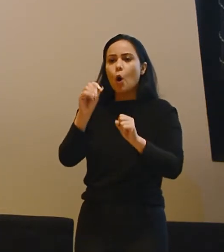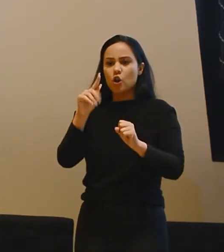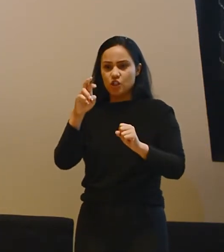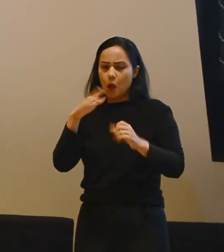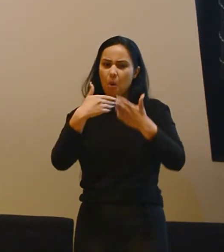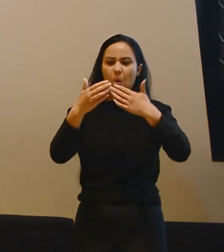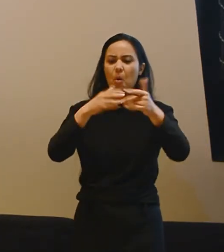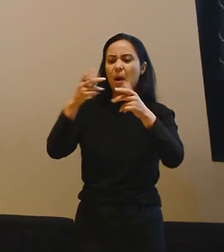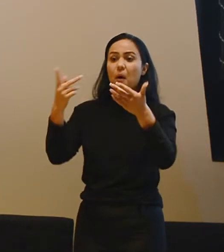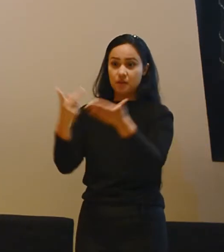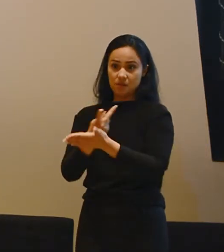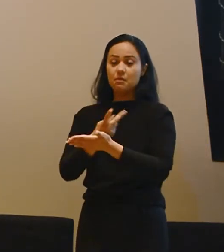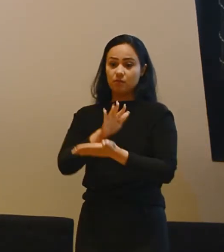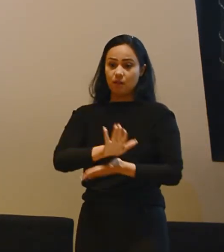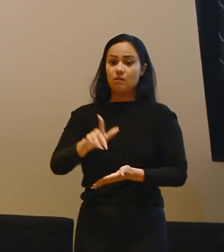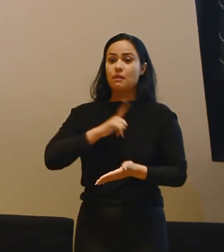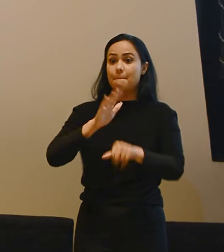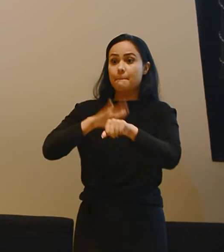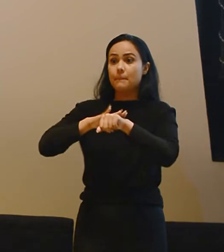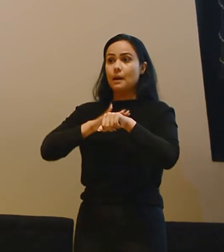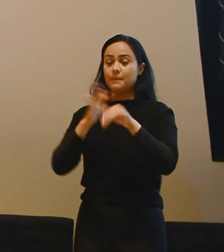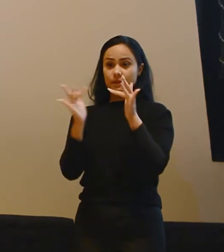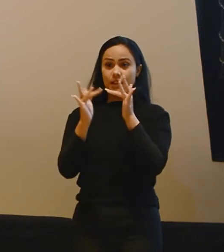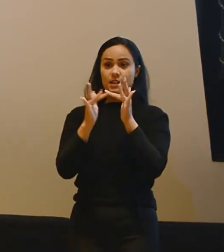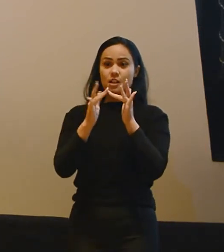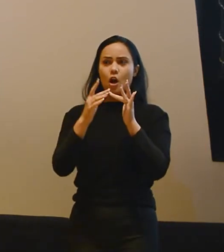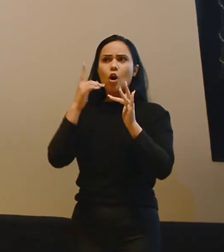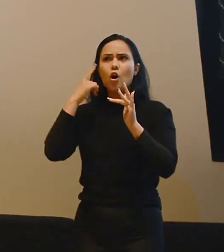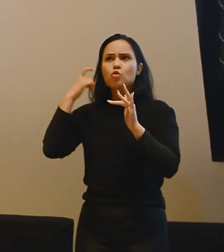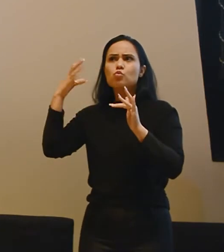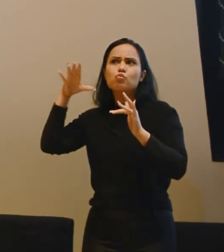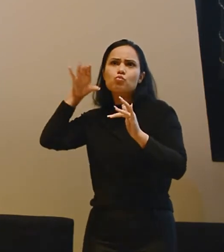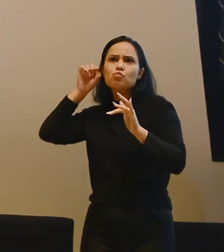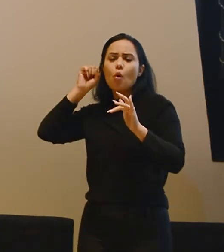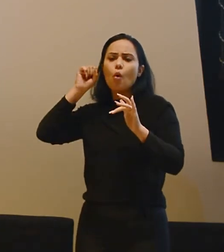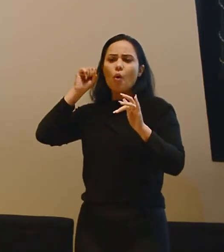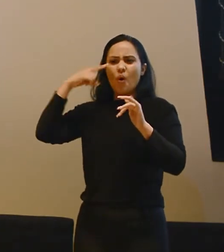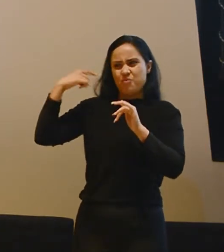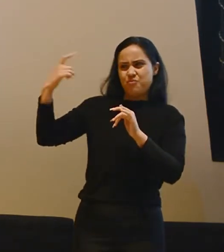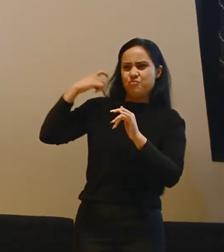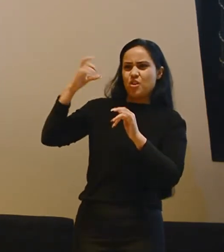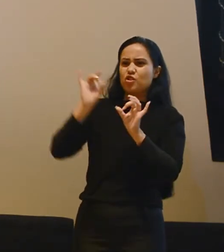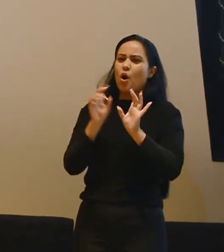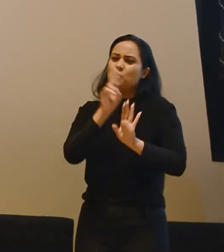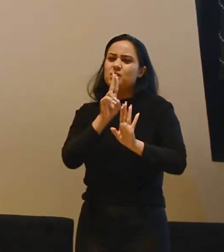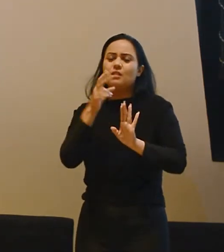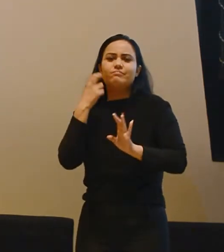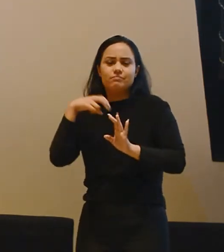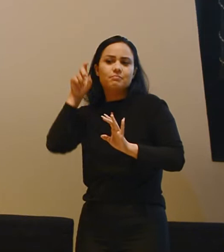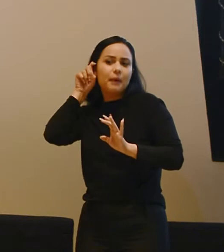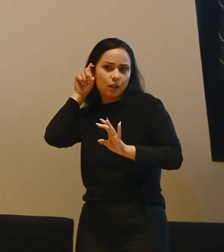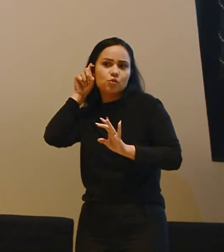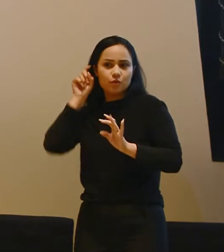qualquer situação, né? A criança tem muito mais acesso aos sons em ambientes ruidosos do que quando está usando apenas o aparelho auditivo.